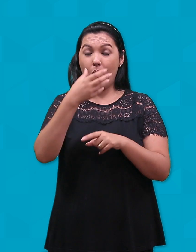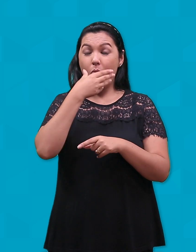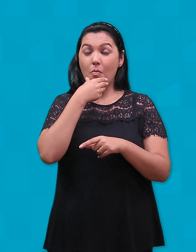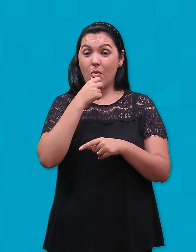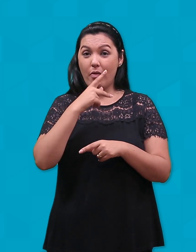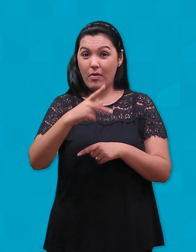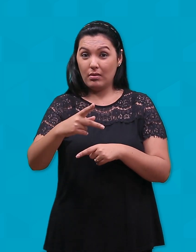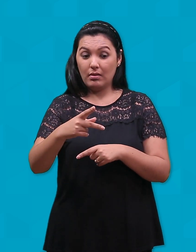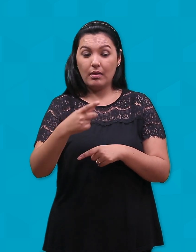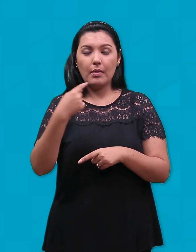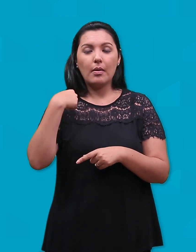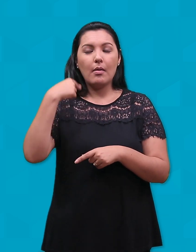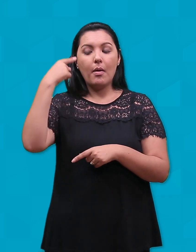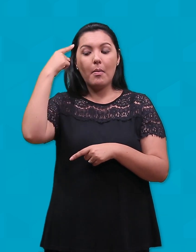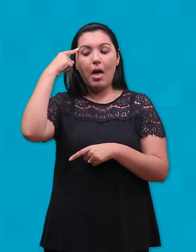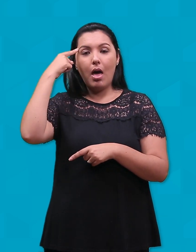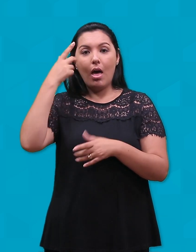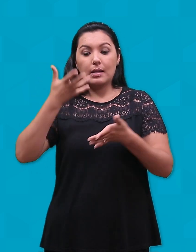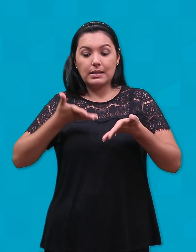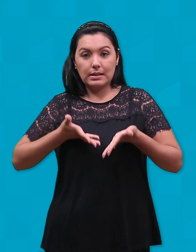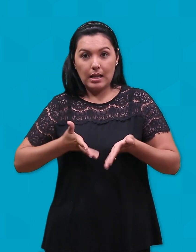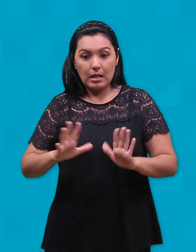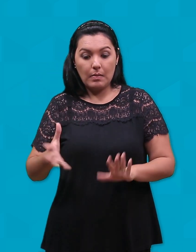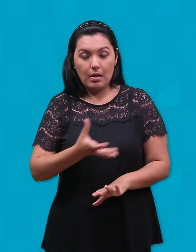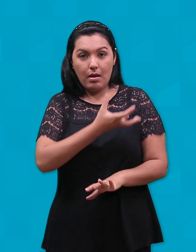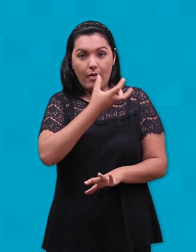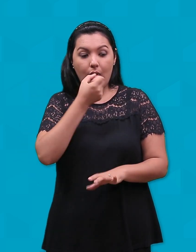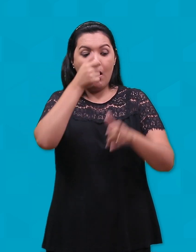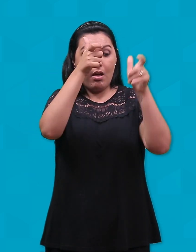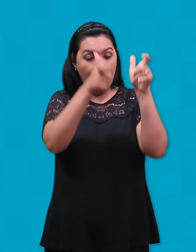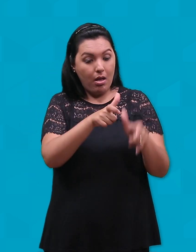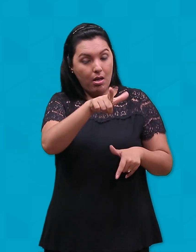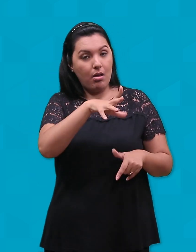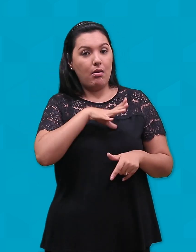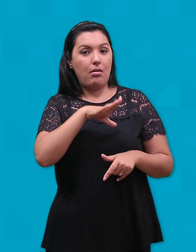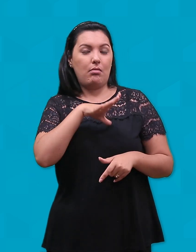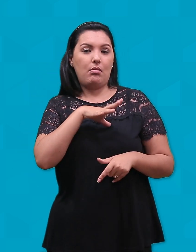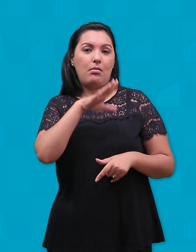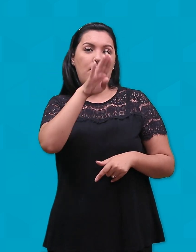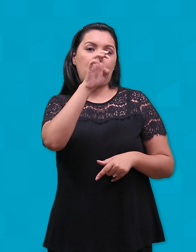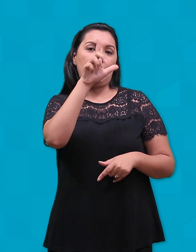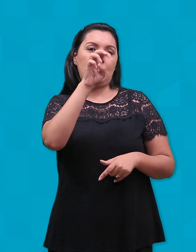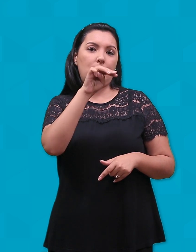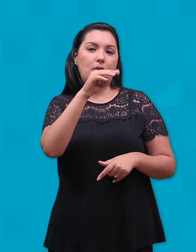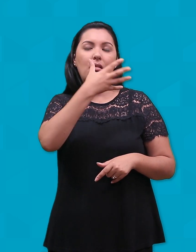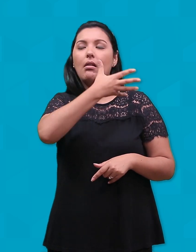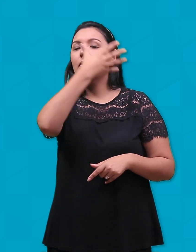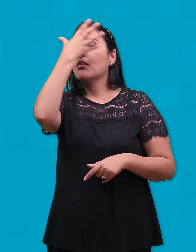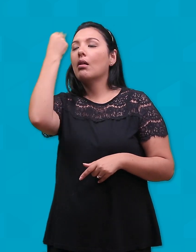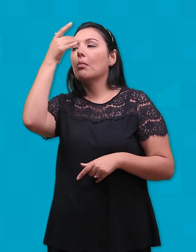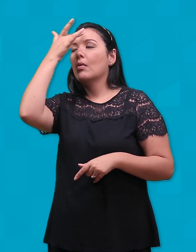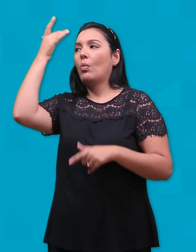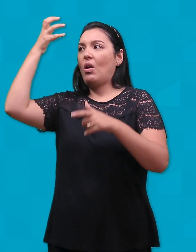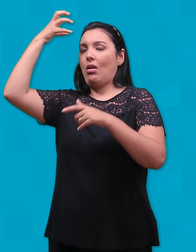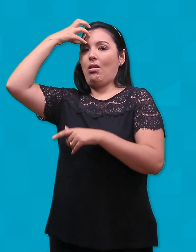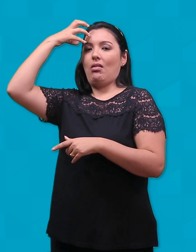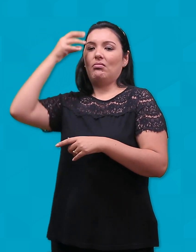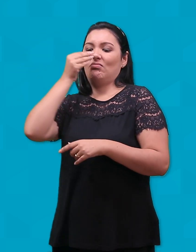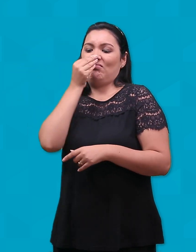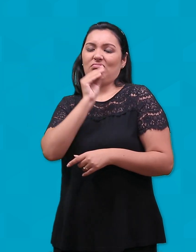o nascimento do Salvador neste lugar, esquecido pelos poderosos do mundo, mas escolhido por